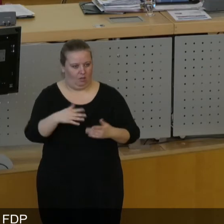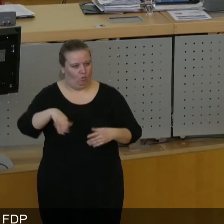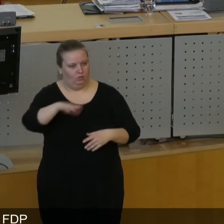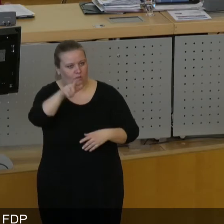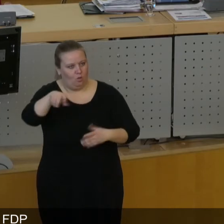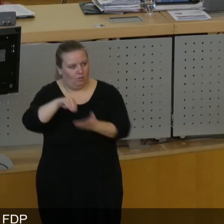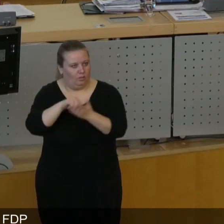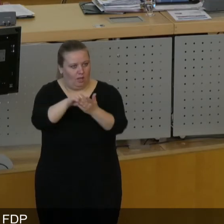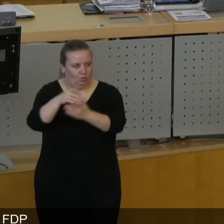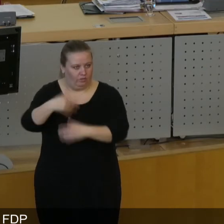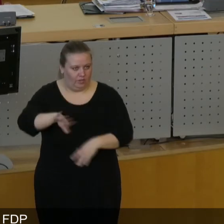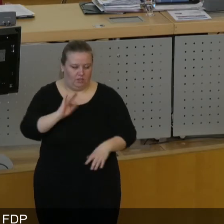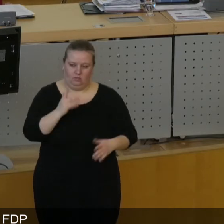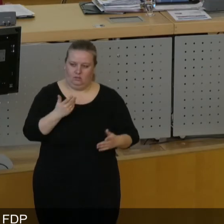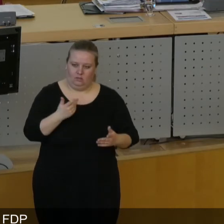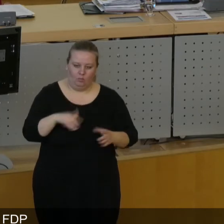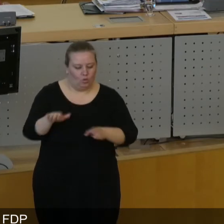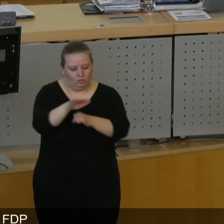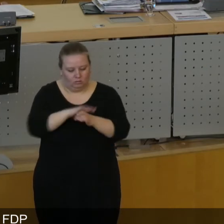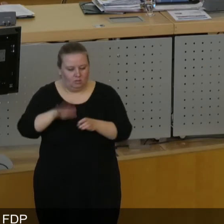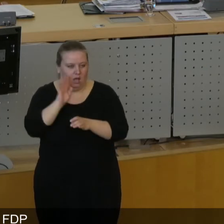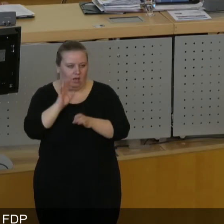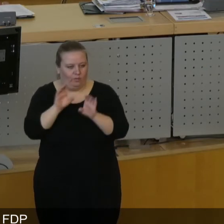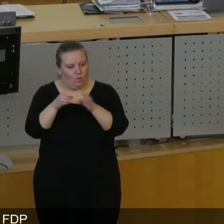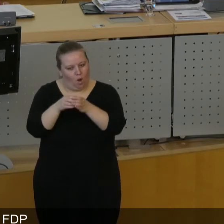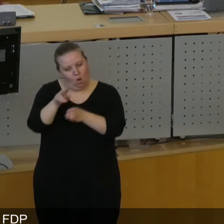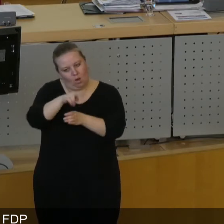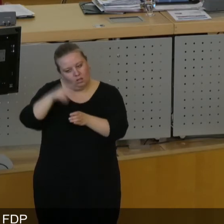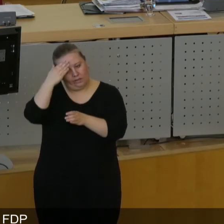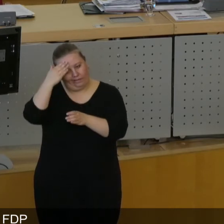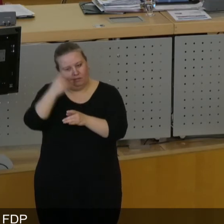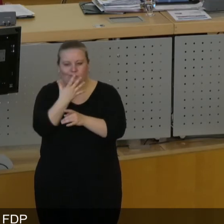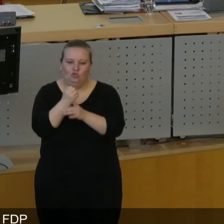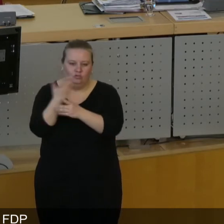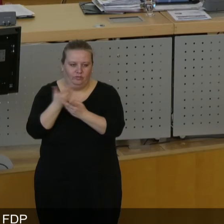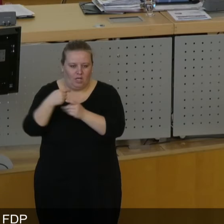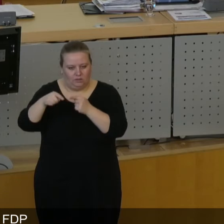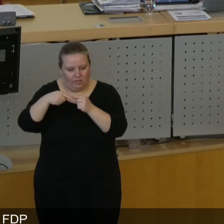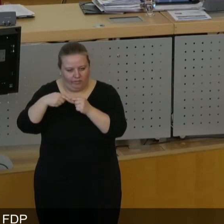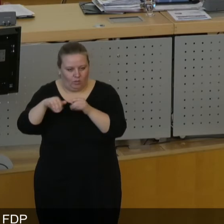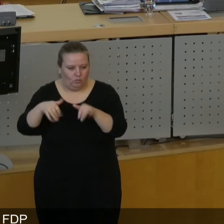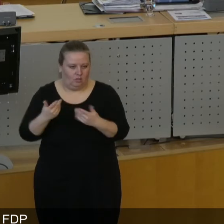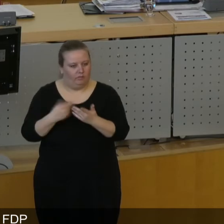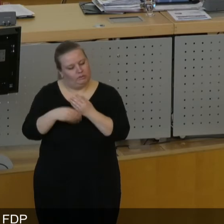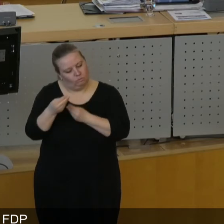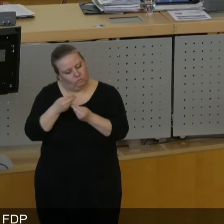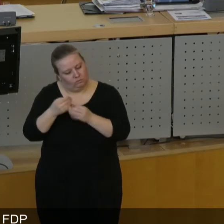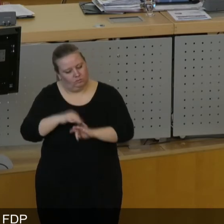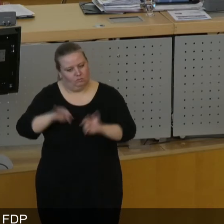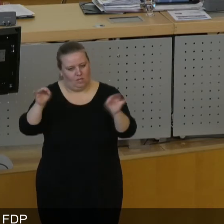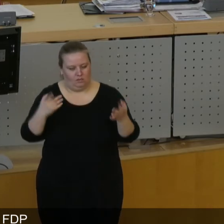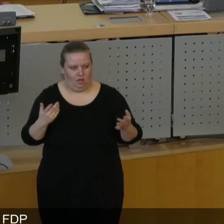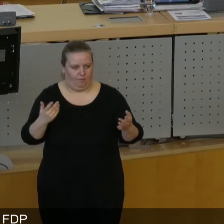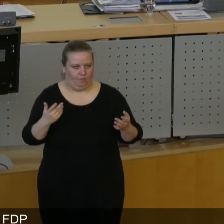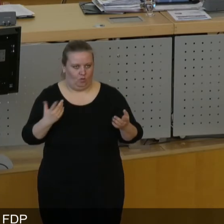Bürgerbeteiligung aufgrund der geringeren Einwohnerzahlen, der Überschaubarkeit geringerer Entfernungen möglich war und ist und ja